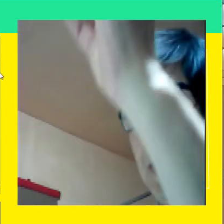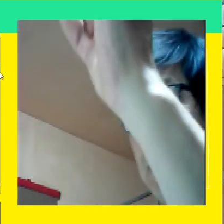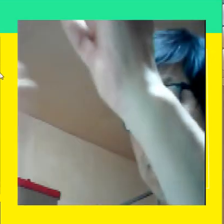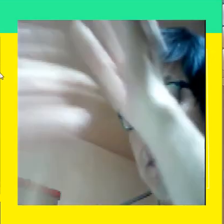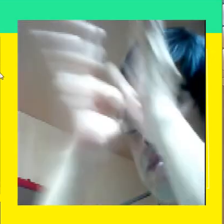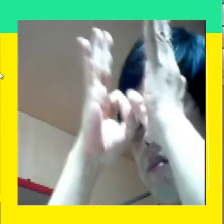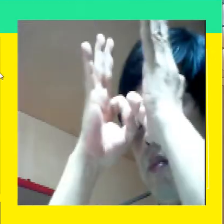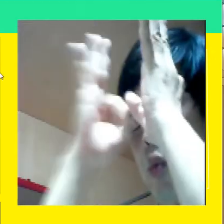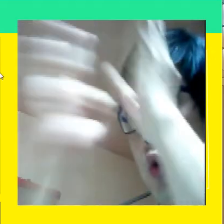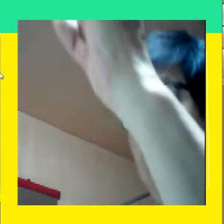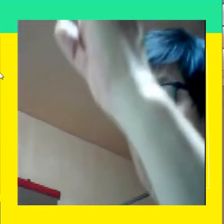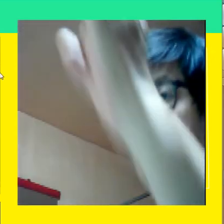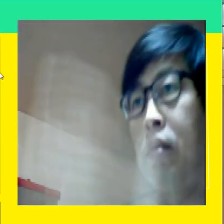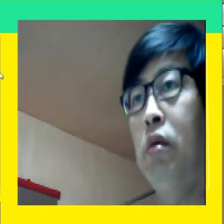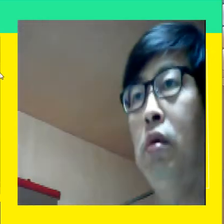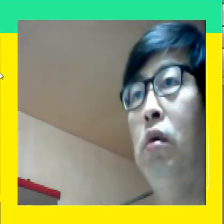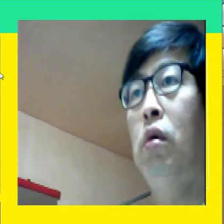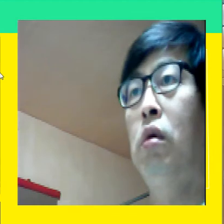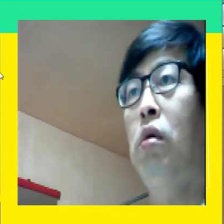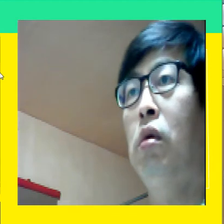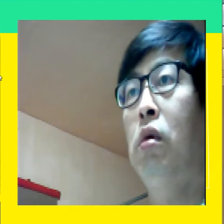보다. 보다.